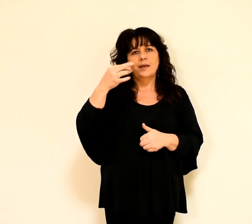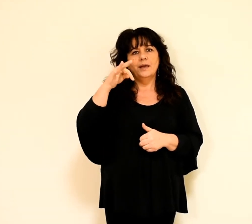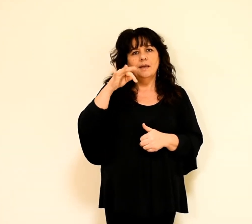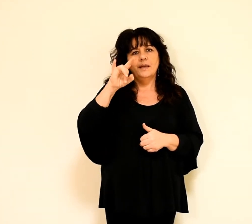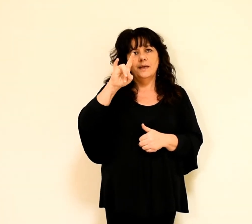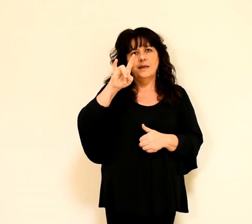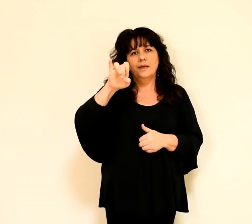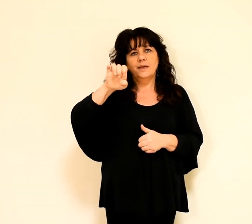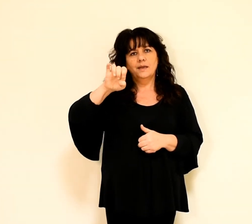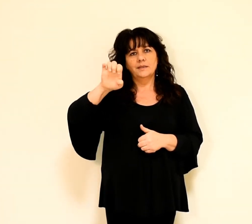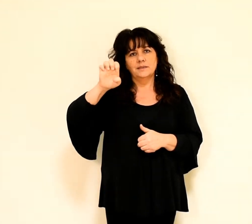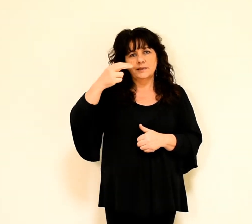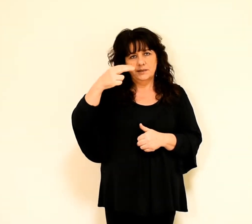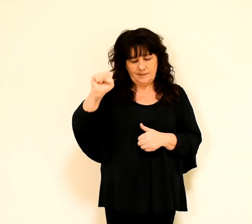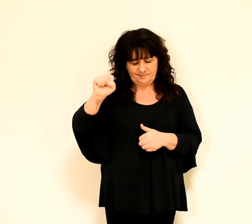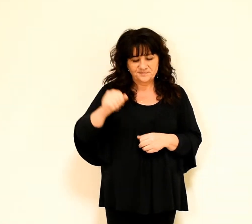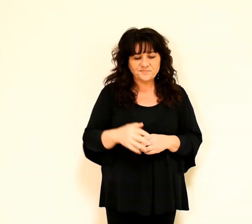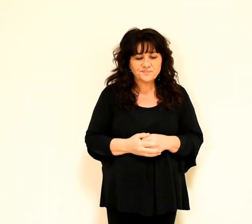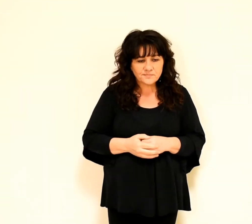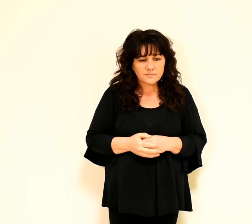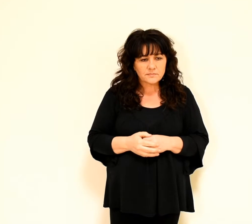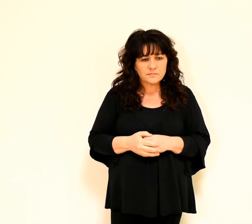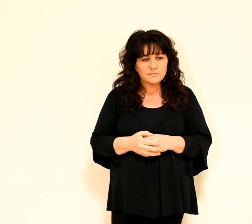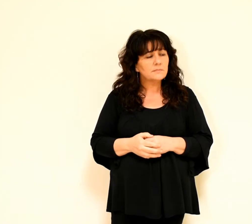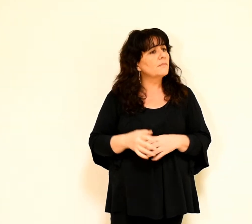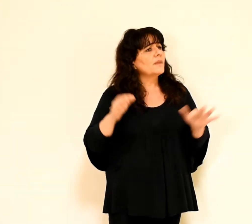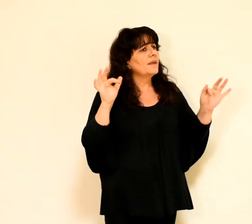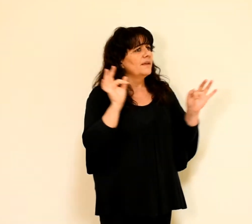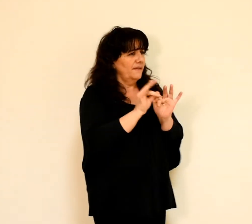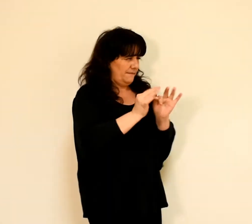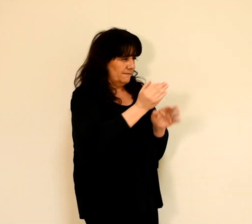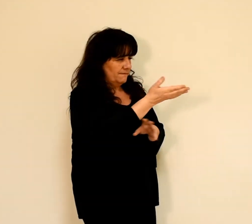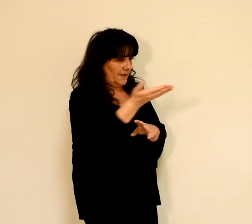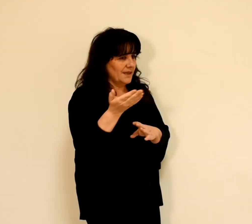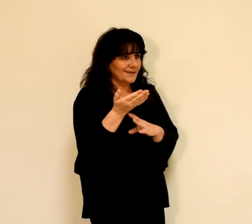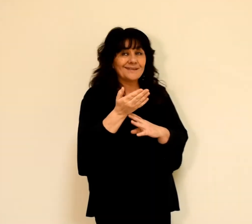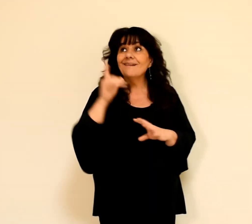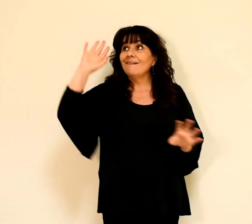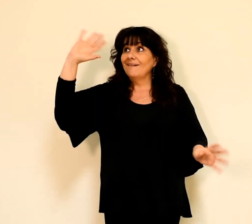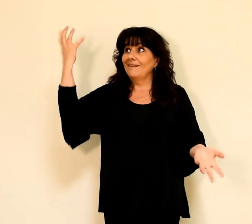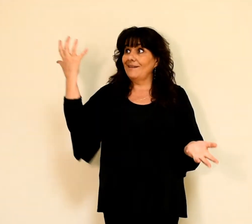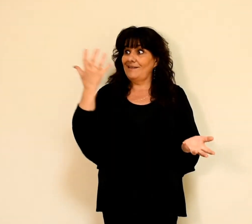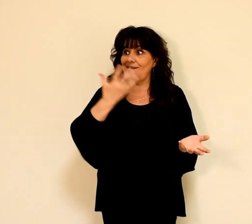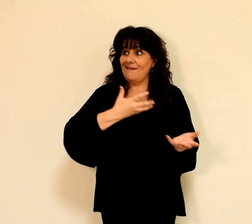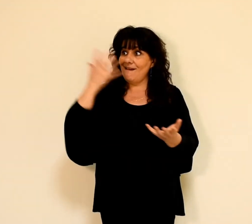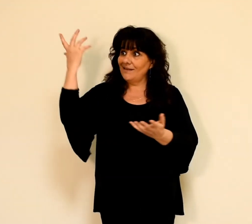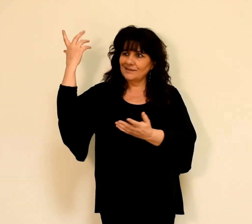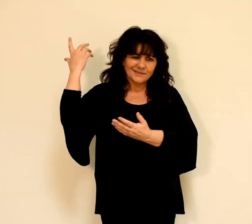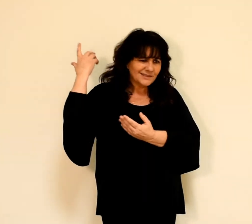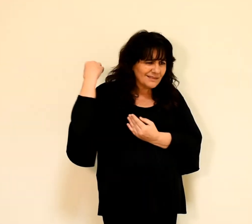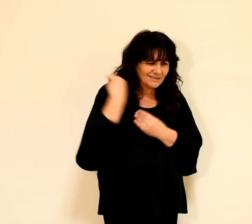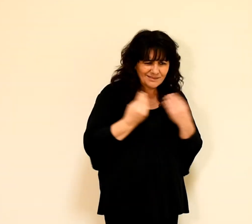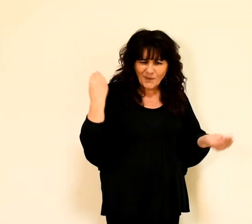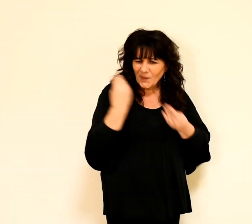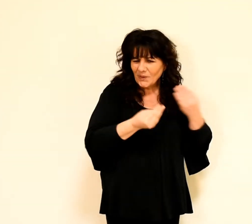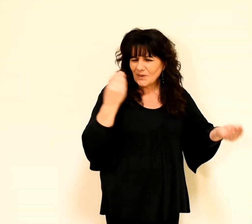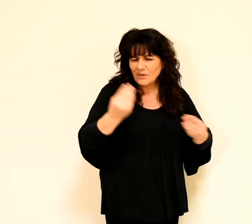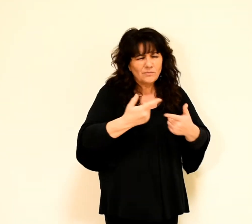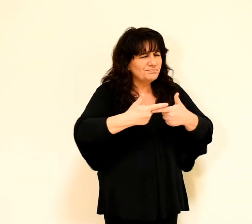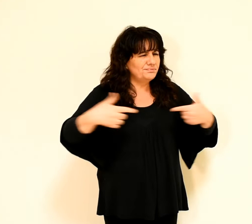Frères, les dons de la grâce sont variés, mais c'est le même esprit. Les services